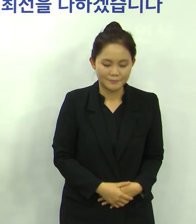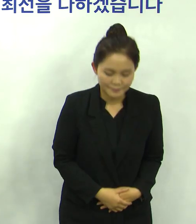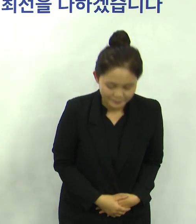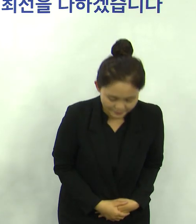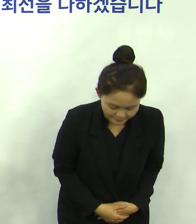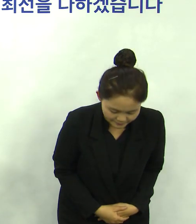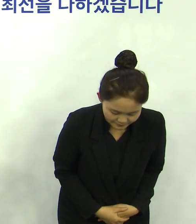감사합니다 감사합니다